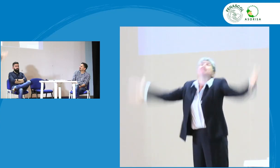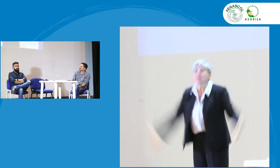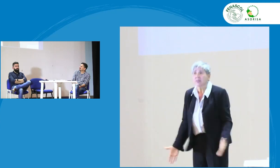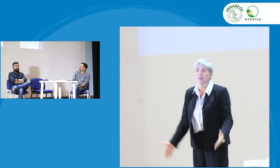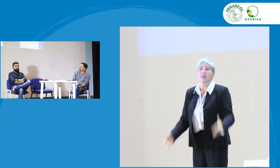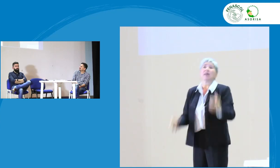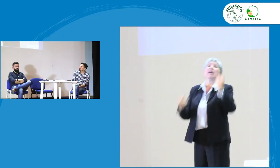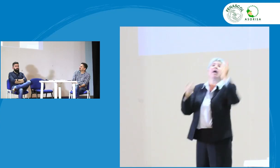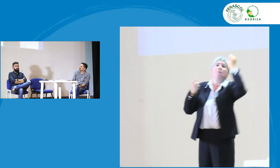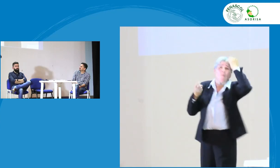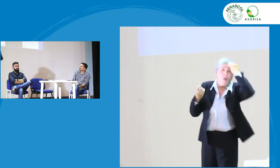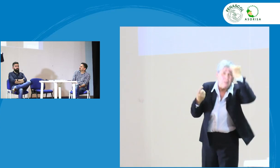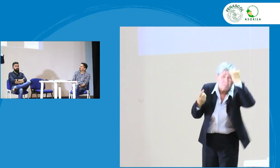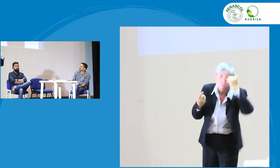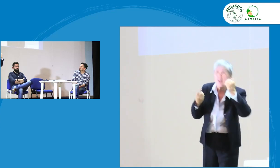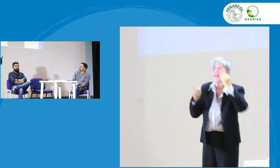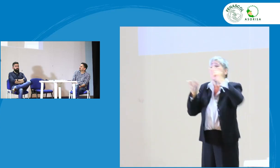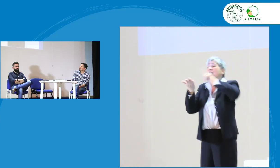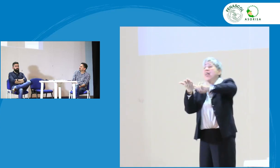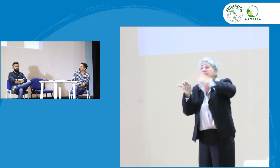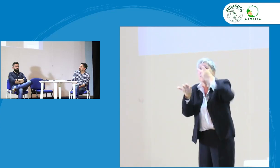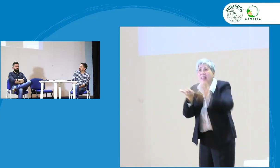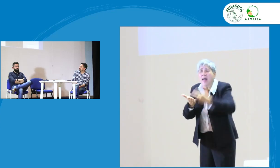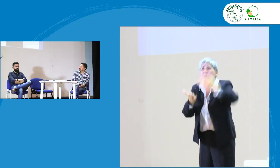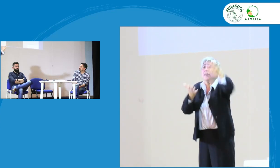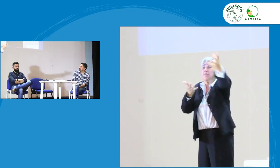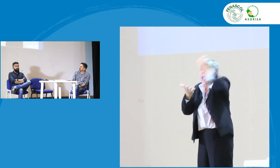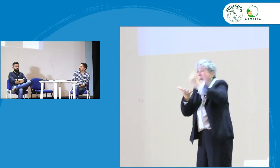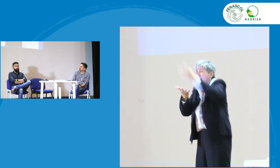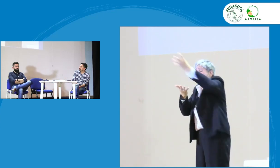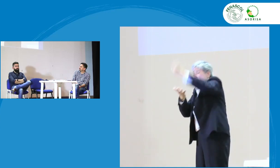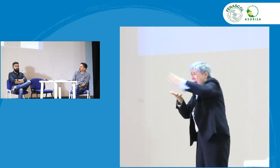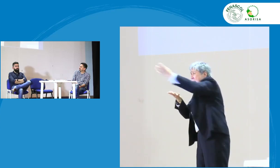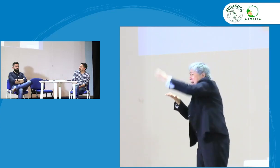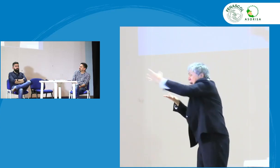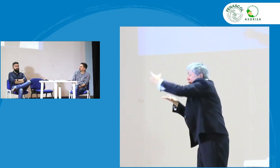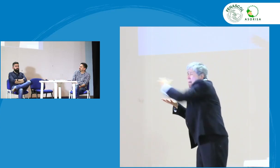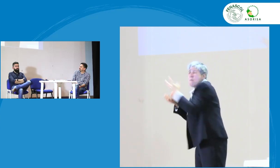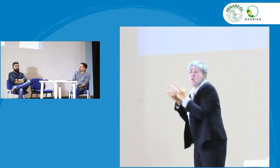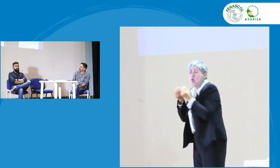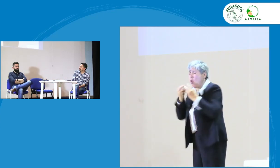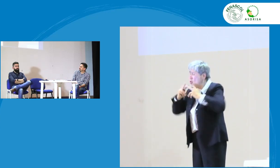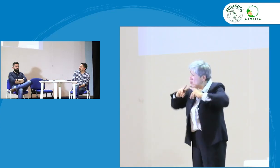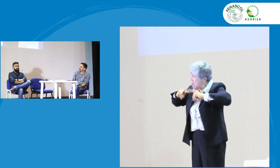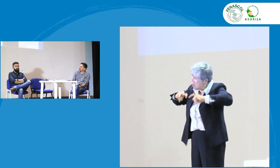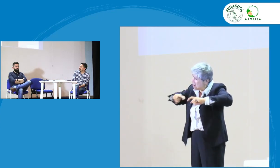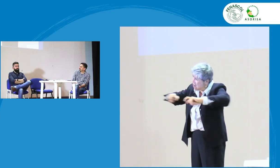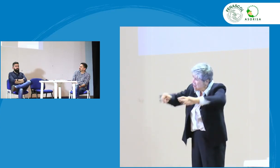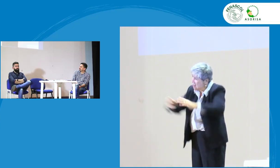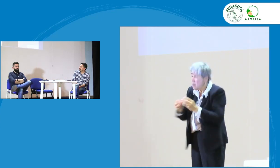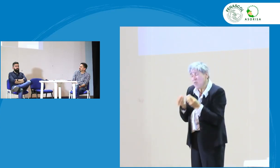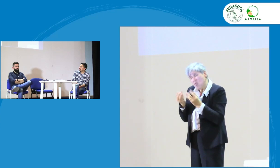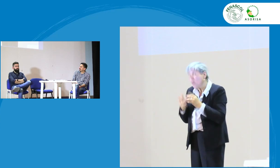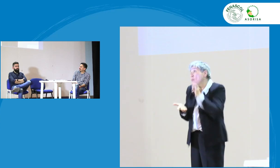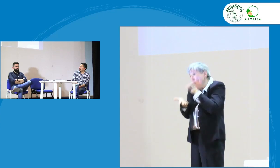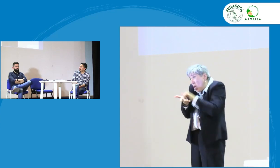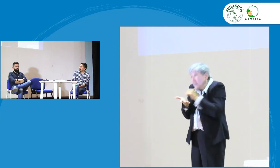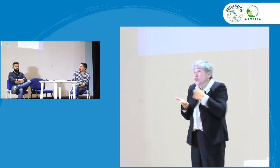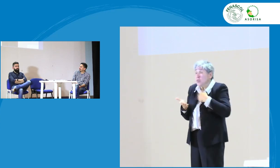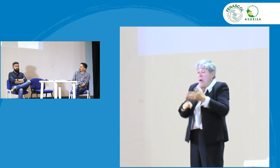un campo muy amplio para trabajar en los docentes, en los intérpretes, en muchas áreas de investigación